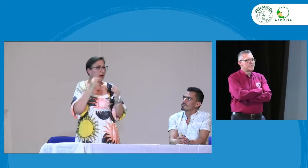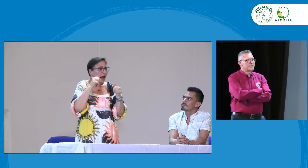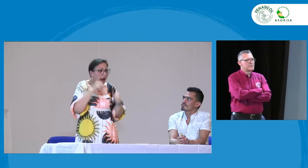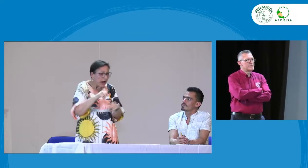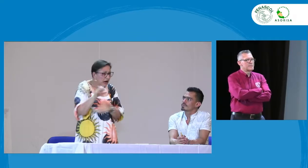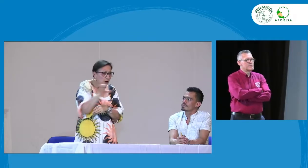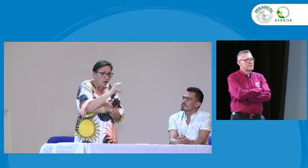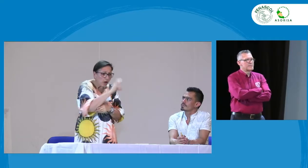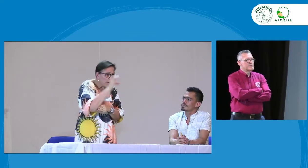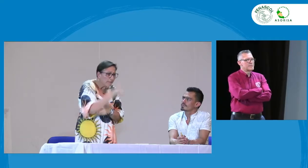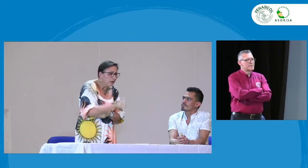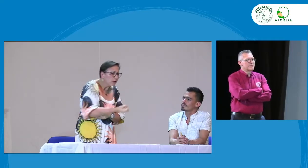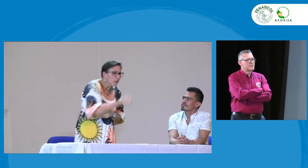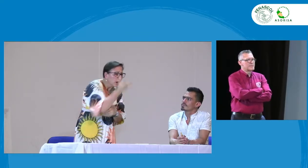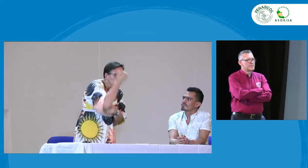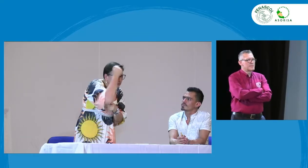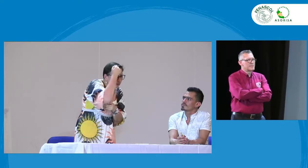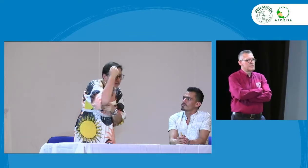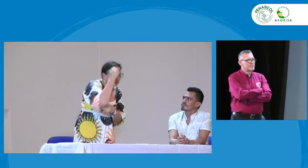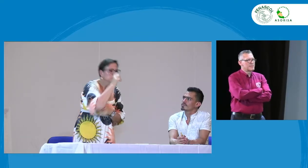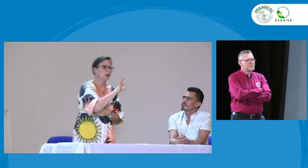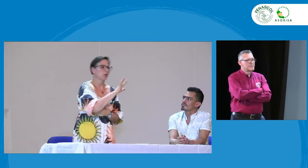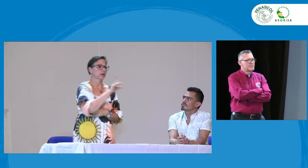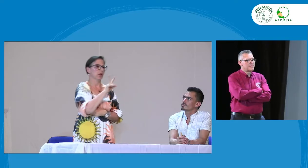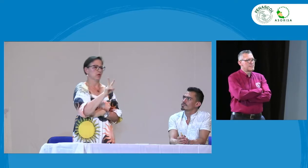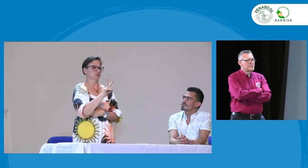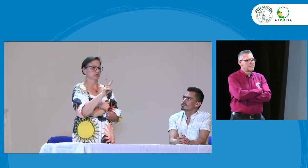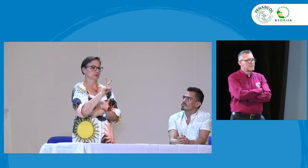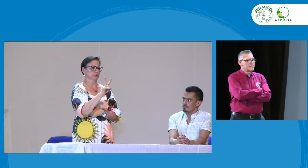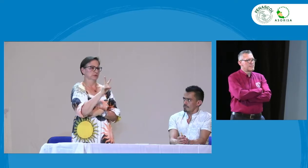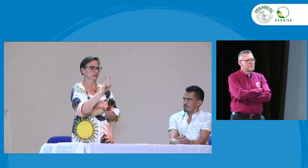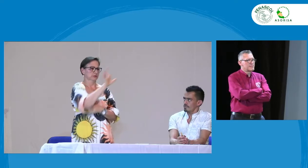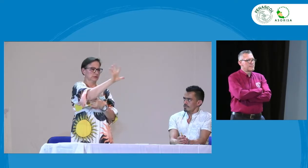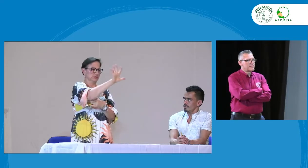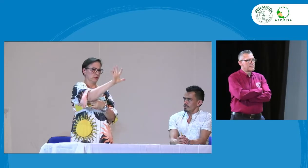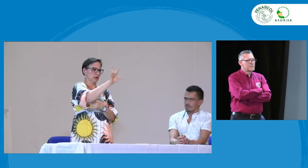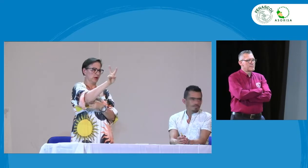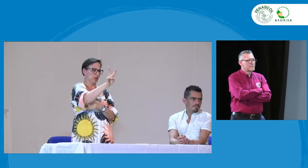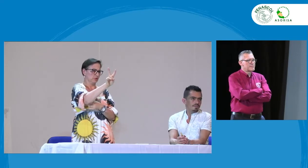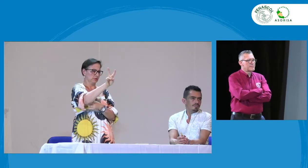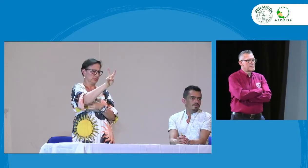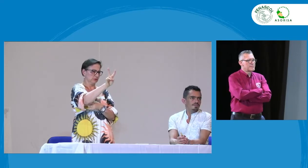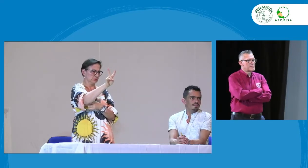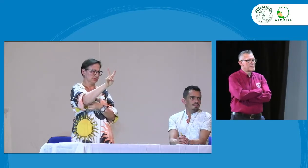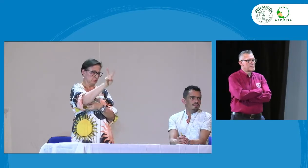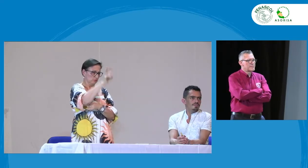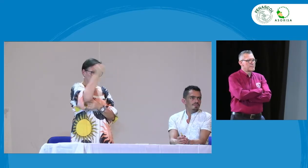faltan muchos sordos por responder a estas preguntas que hemos establecido tenemos 52